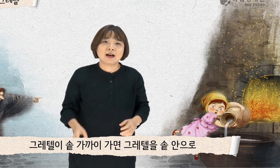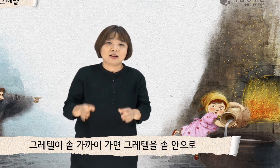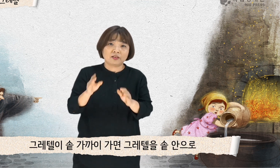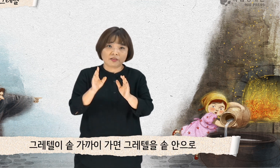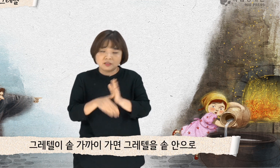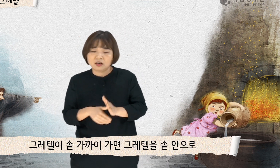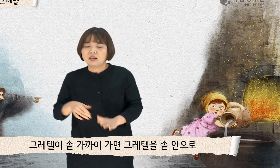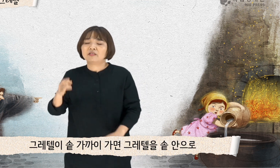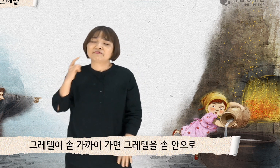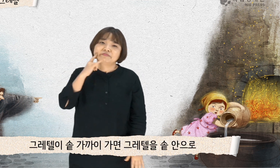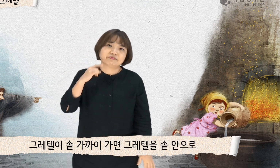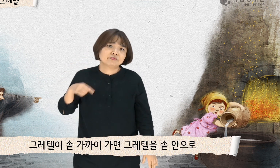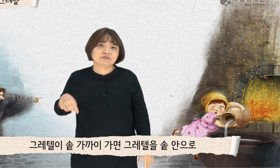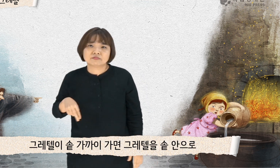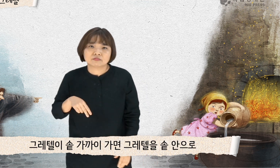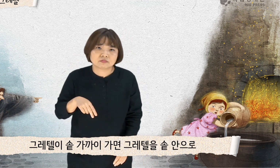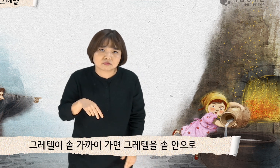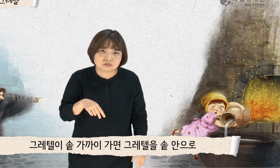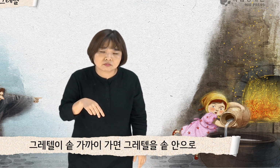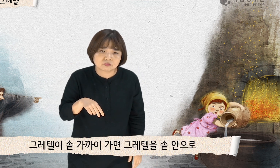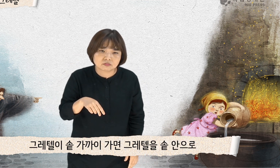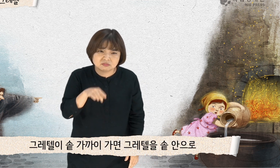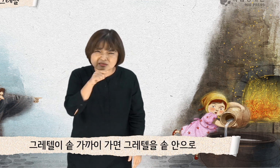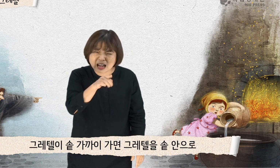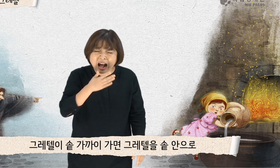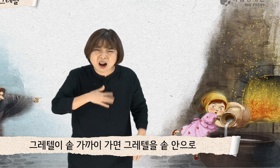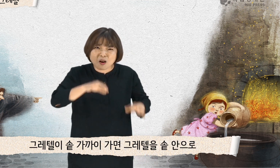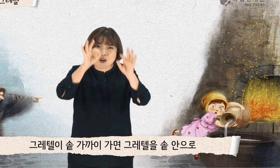그레텔이 솥 가까이 가면 그레텔을